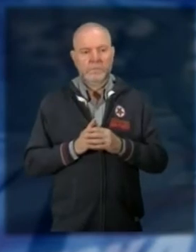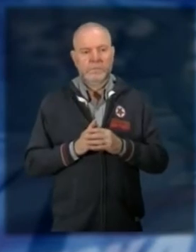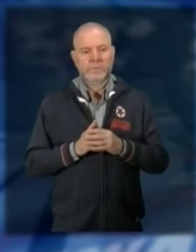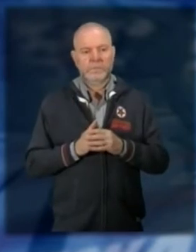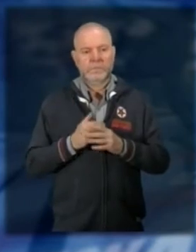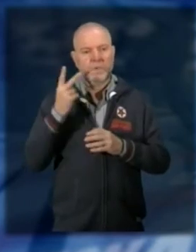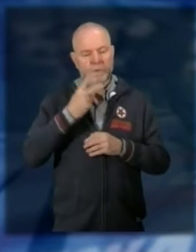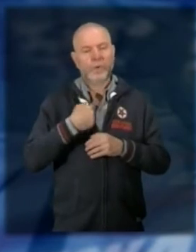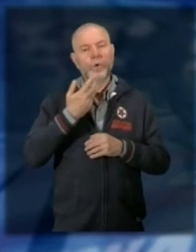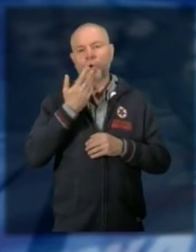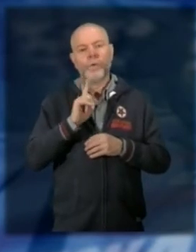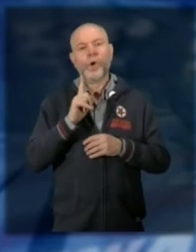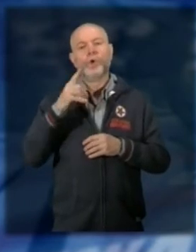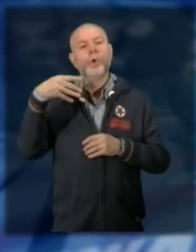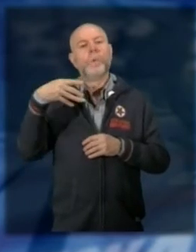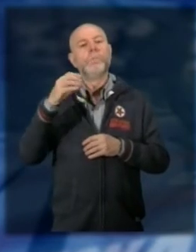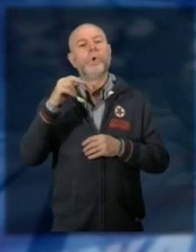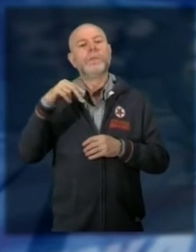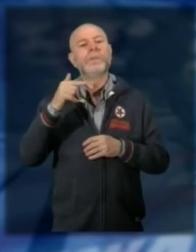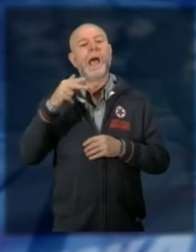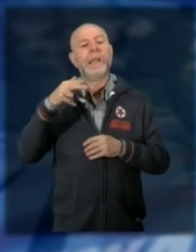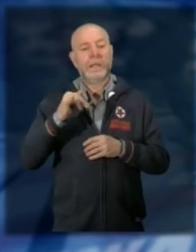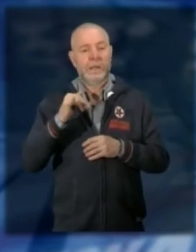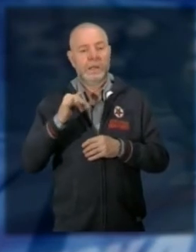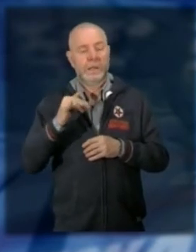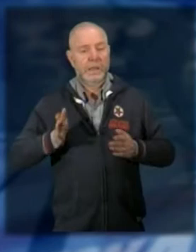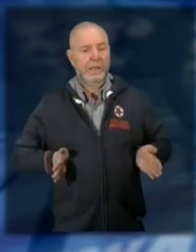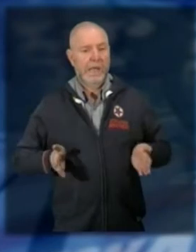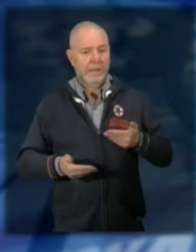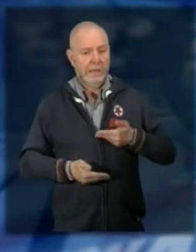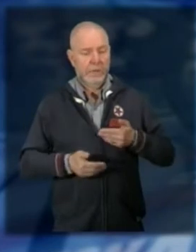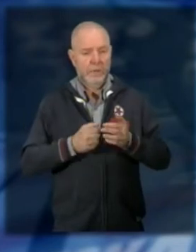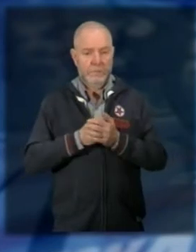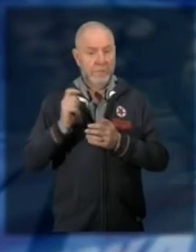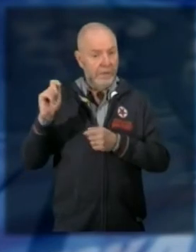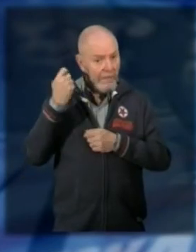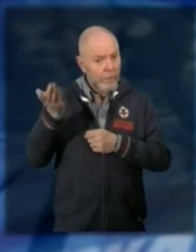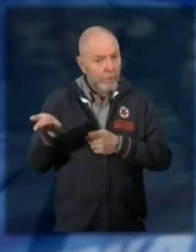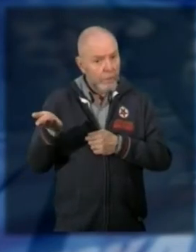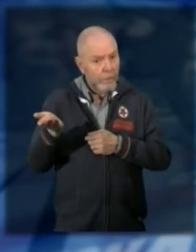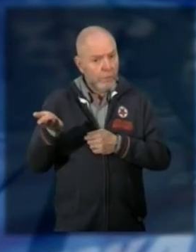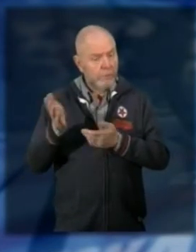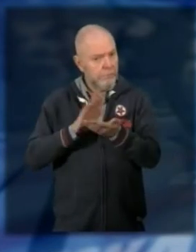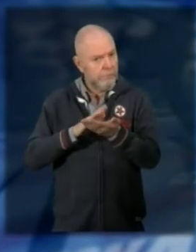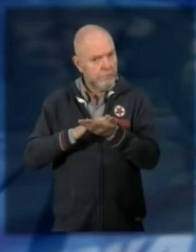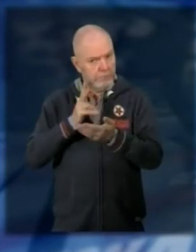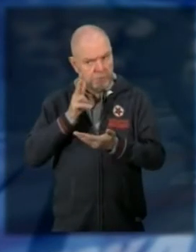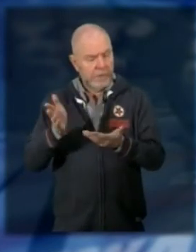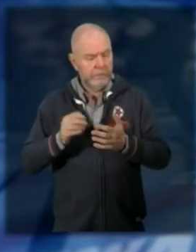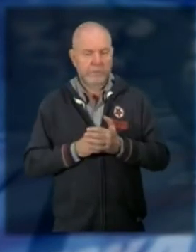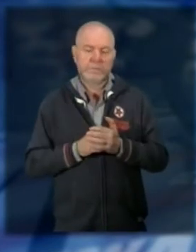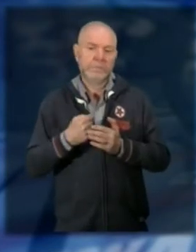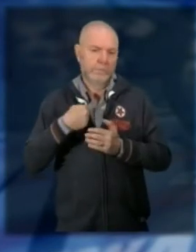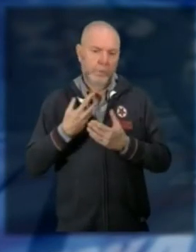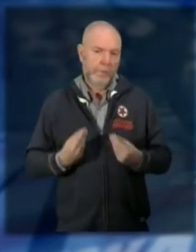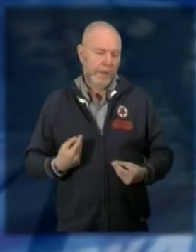Montani candidato alle politiche è stato, ha vinto lo stesso quindi ha ragione lui e il suo partito io